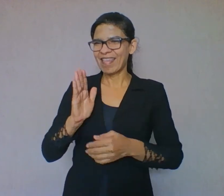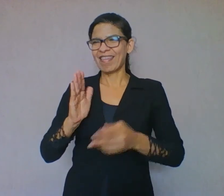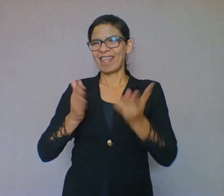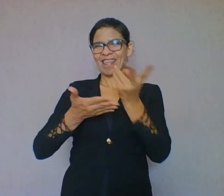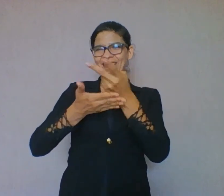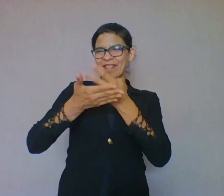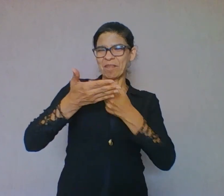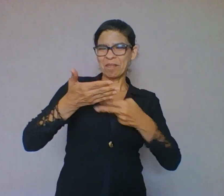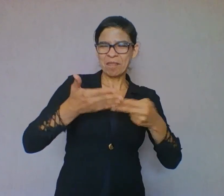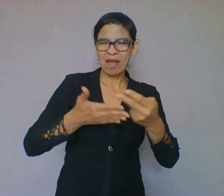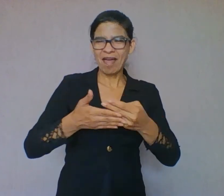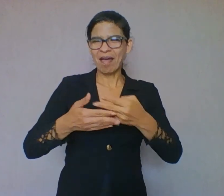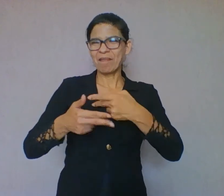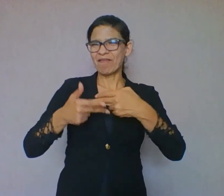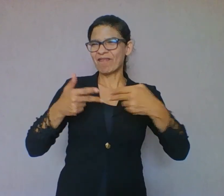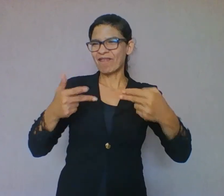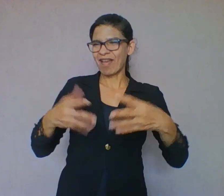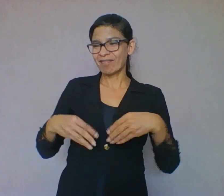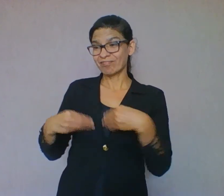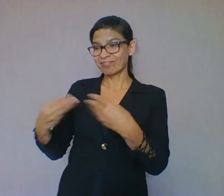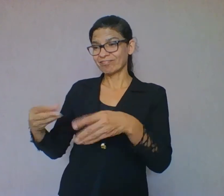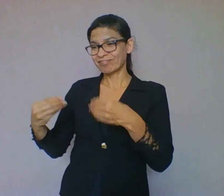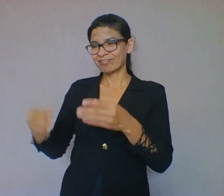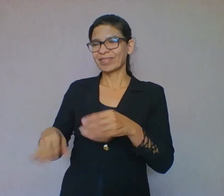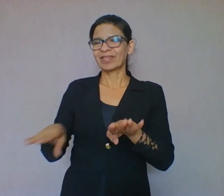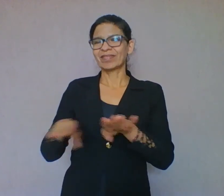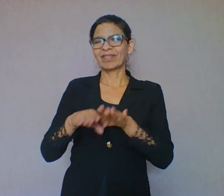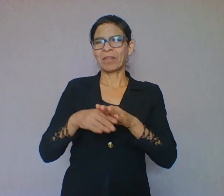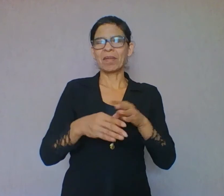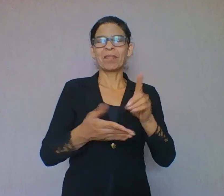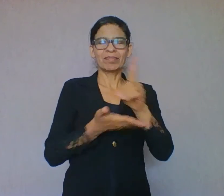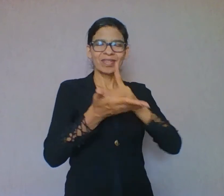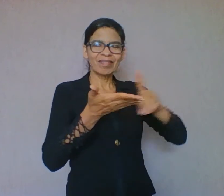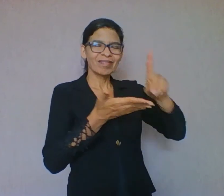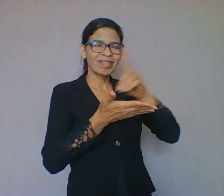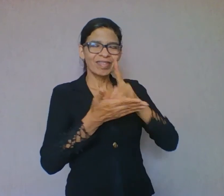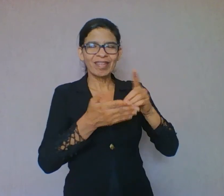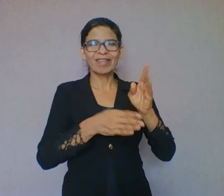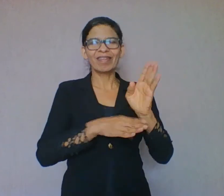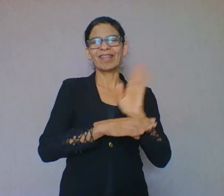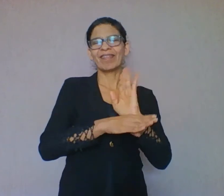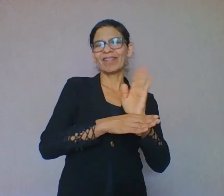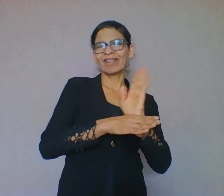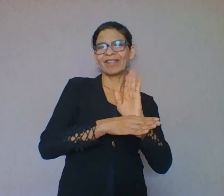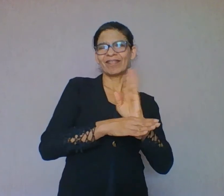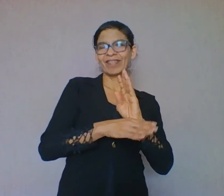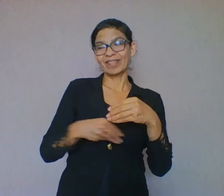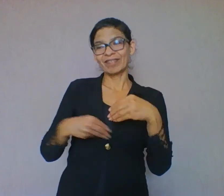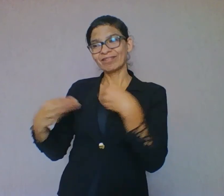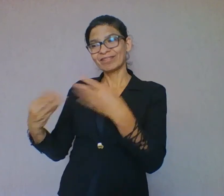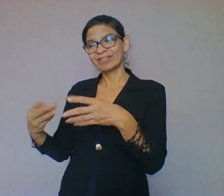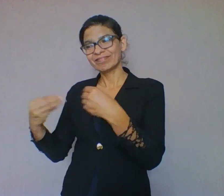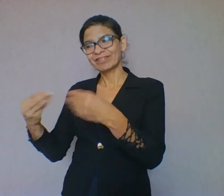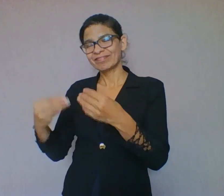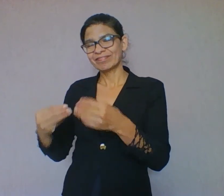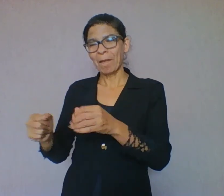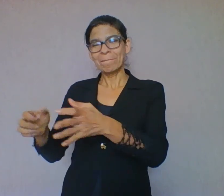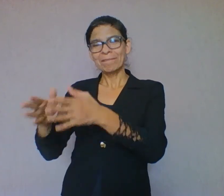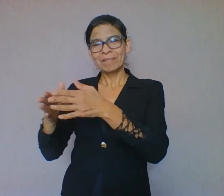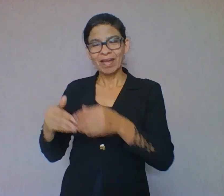vídeo, um DVD, um jogo novo, peça para ele fazer a leitura do manual. Quando for fazer um